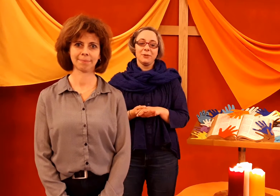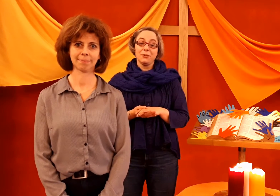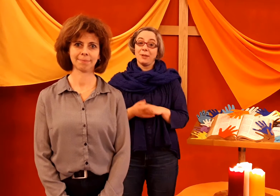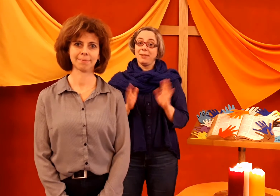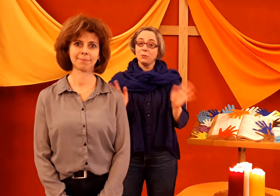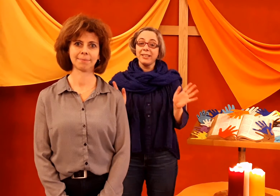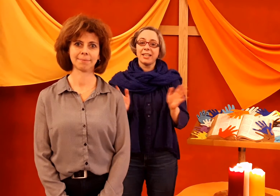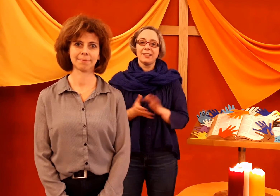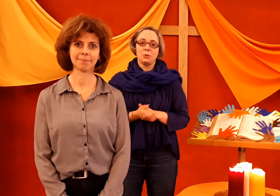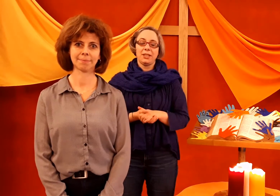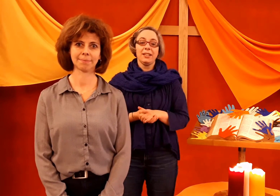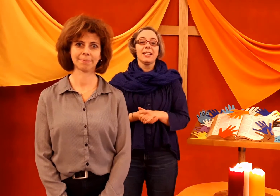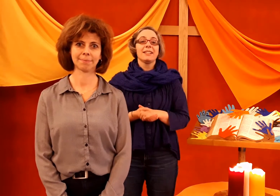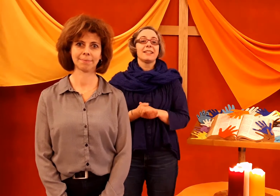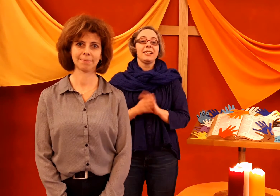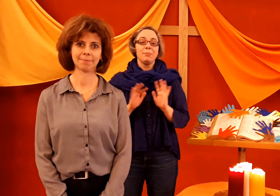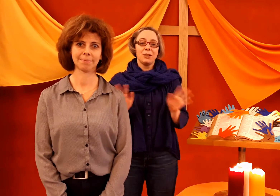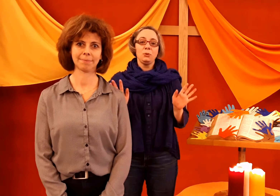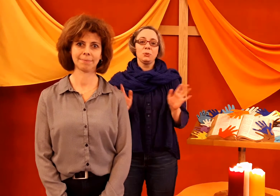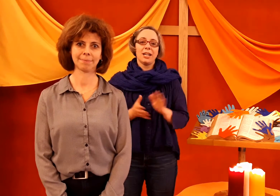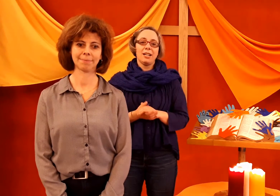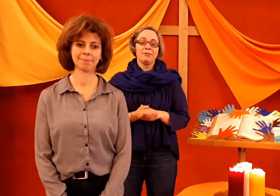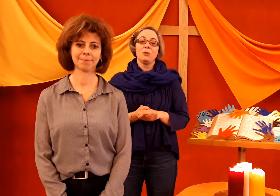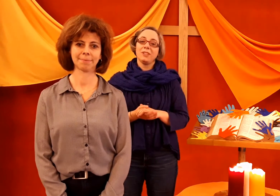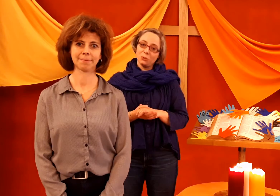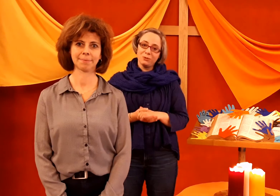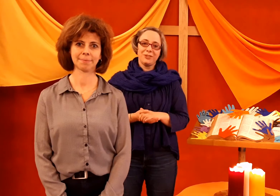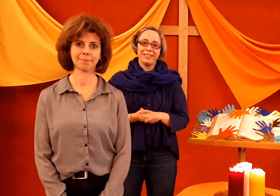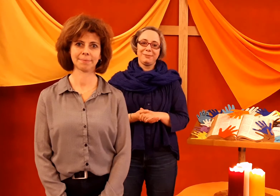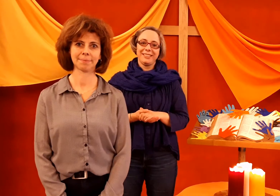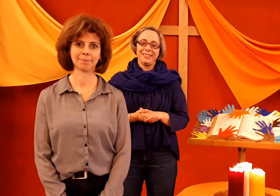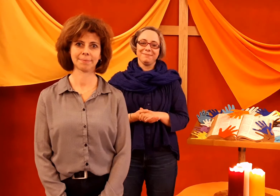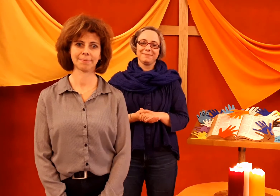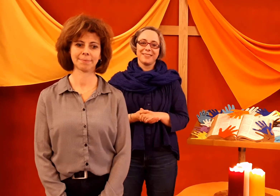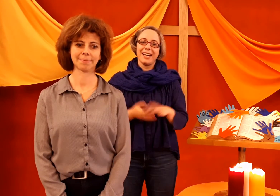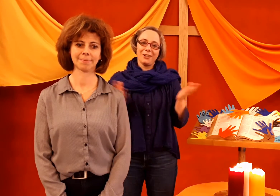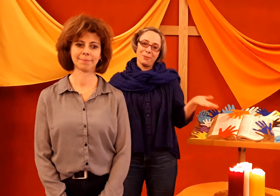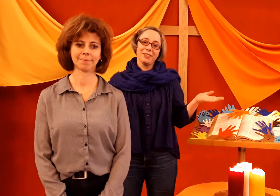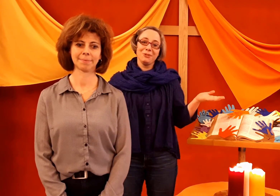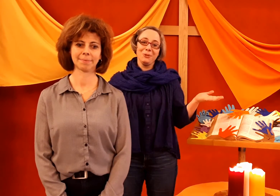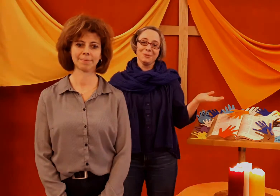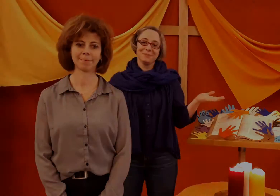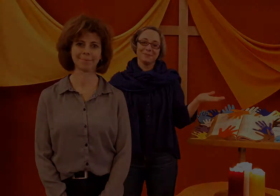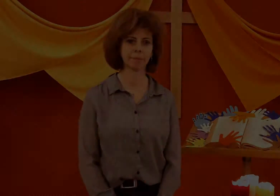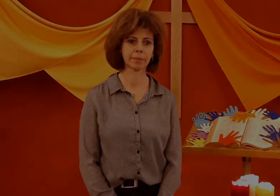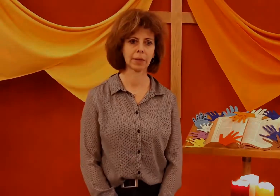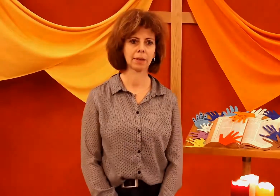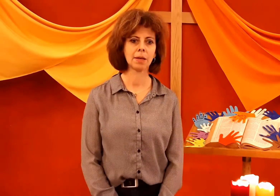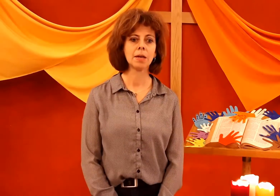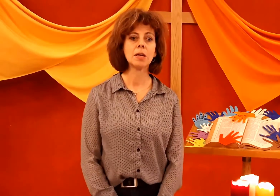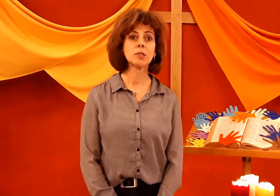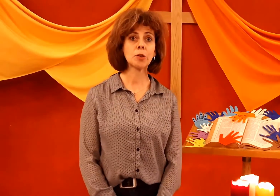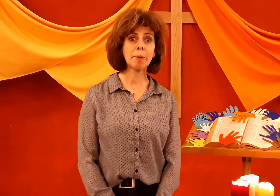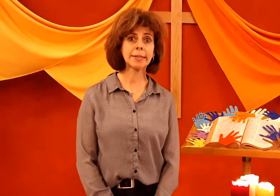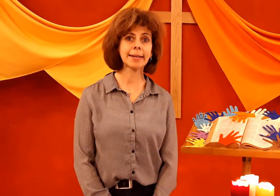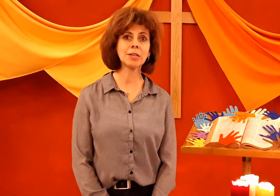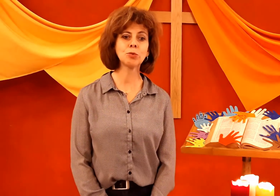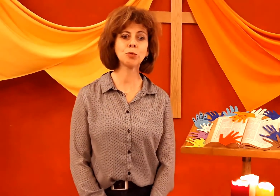séance, mais soyez rassurés, ça n'est pas du tout grave, on va tout vous expliquer. Alors bienvenue ! Ce matin, nous